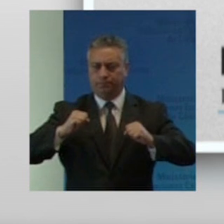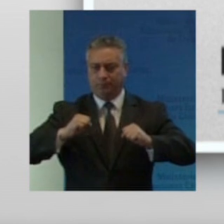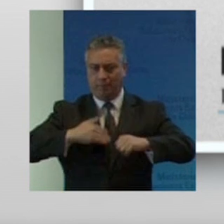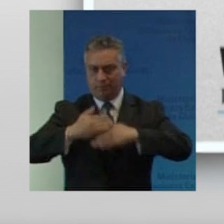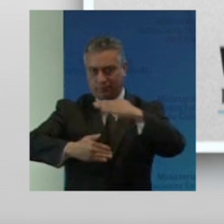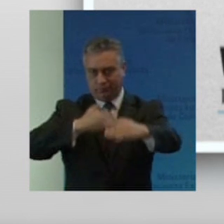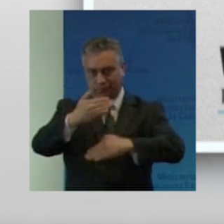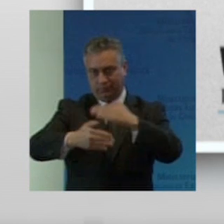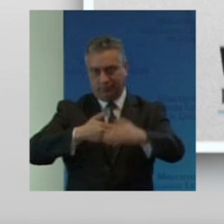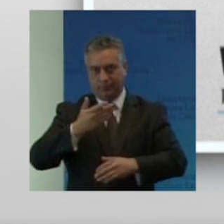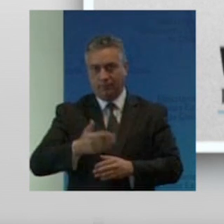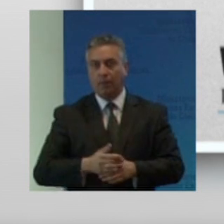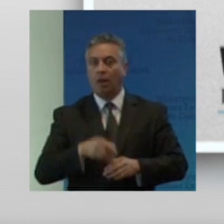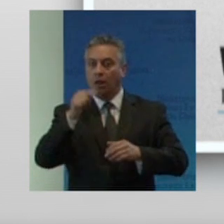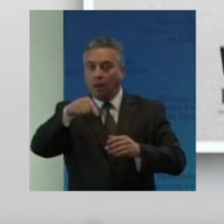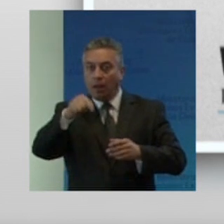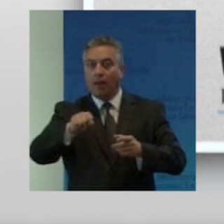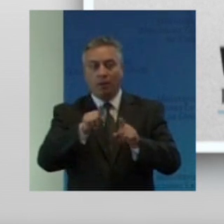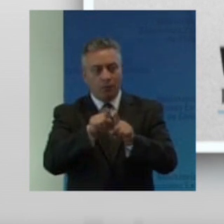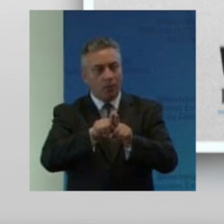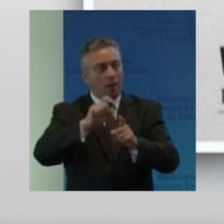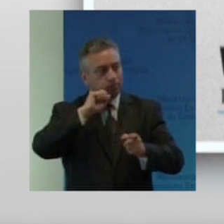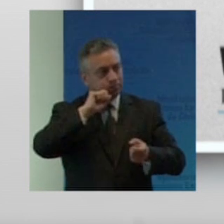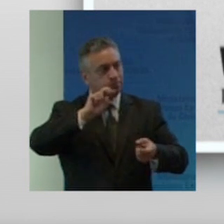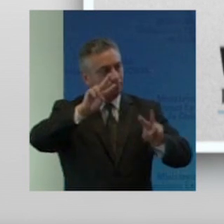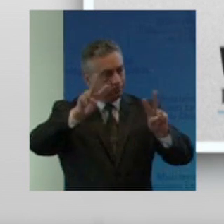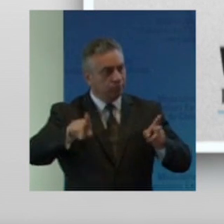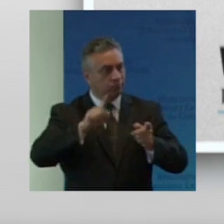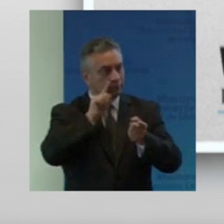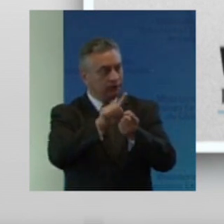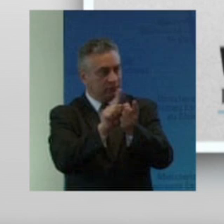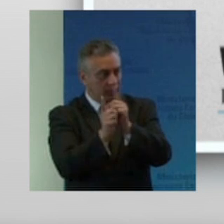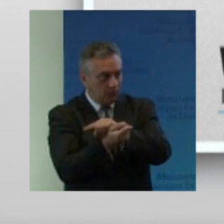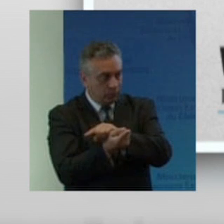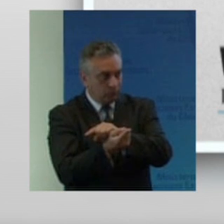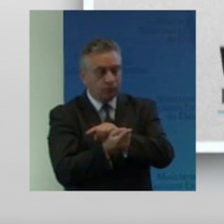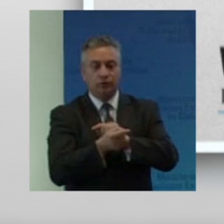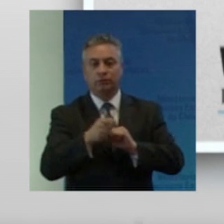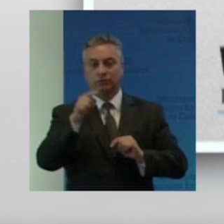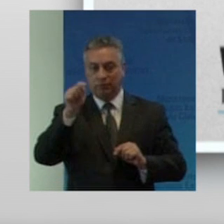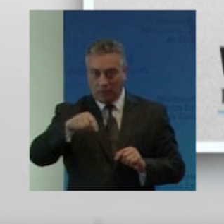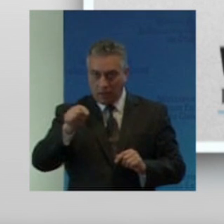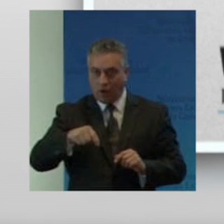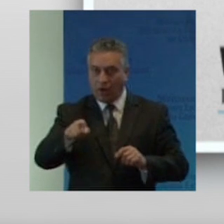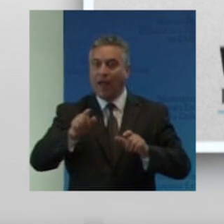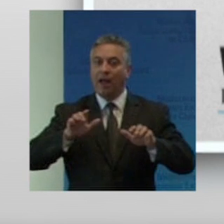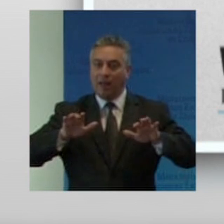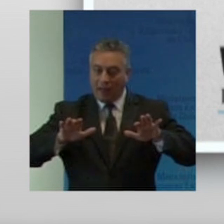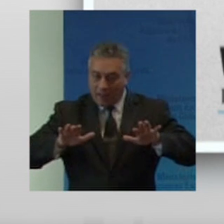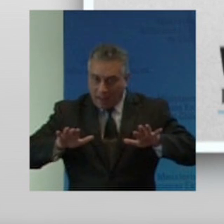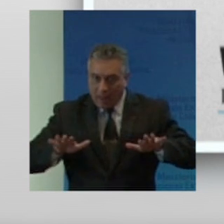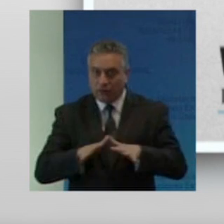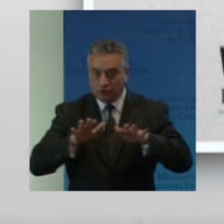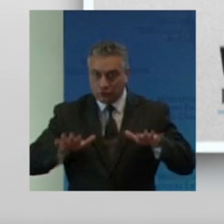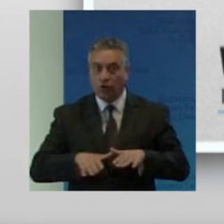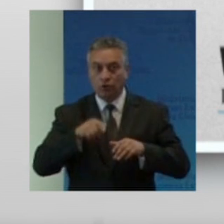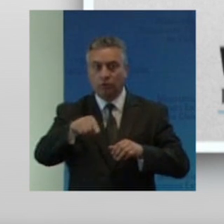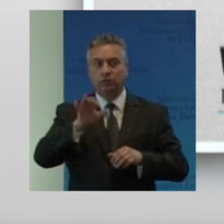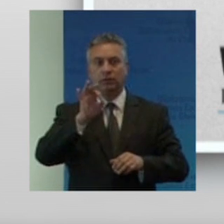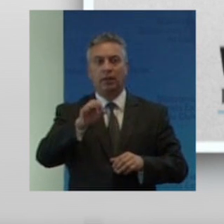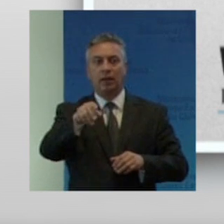para traducir el compromiso global en acción las Naciones Unidas